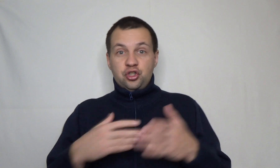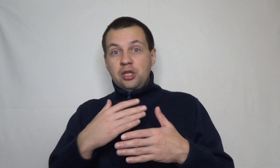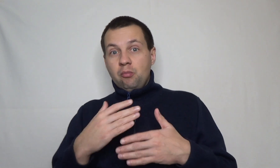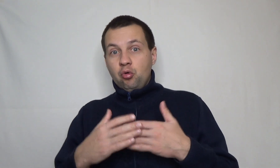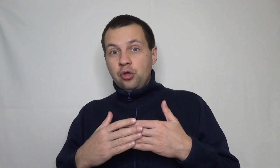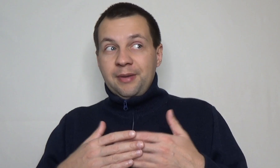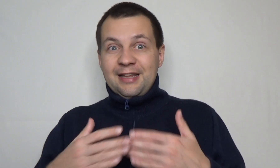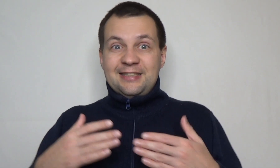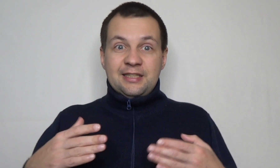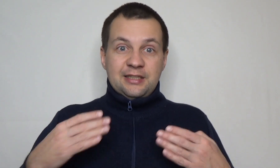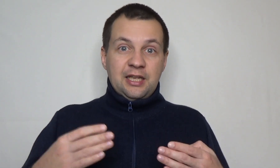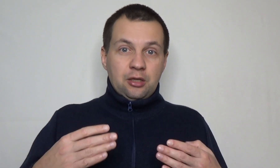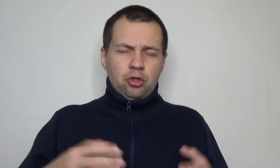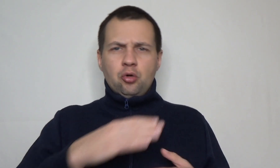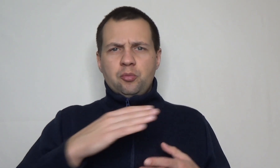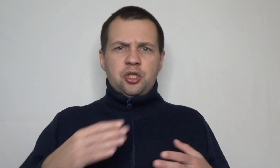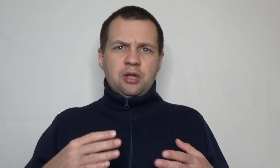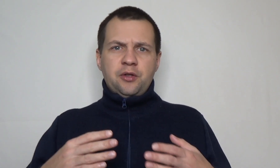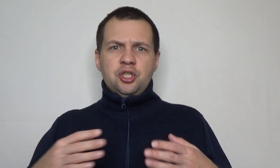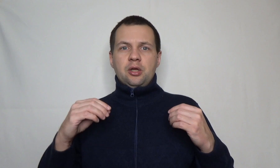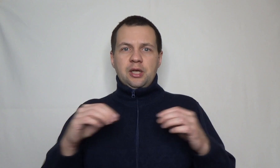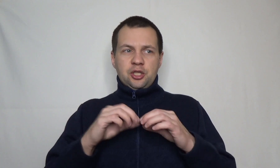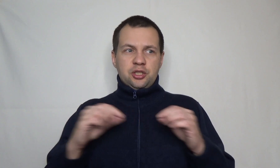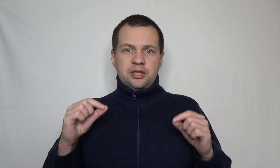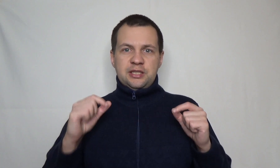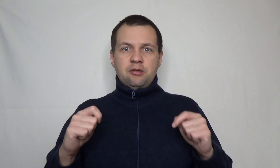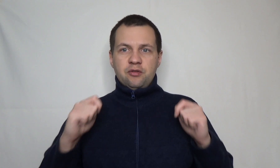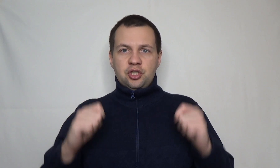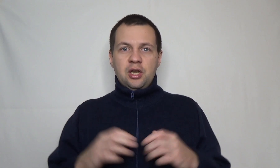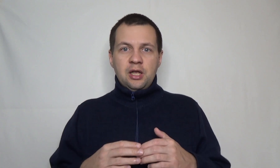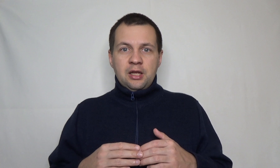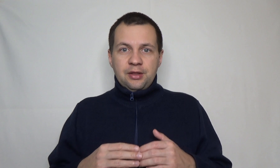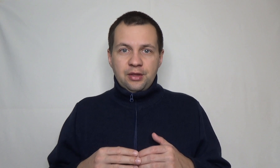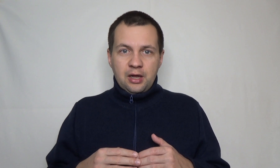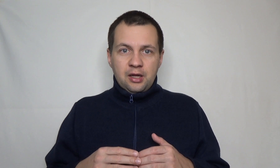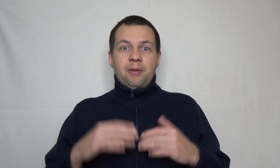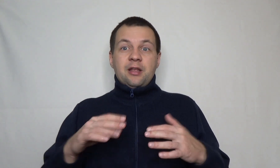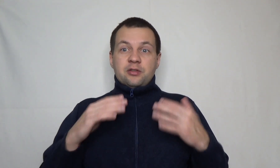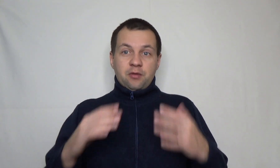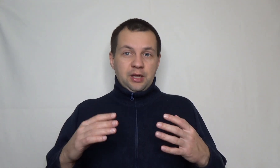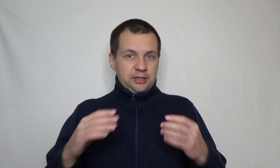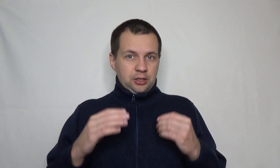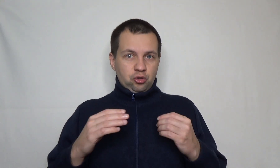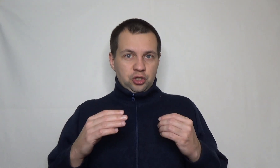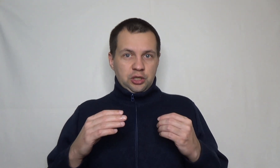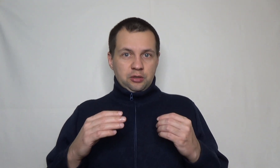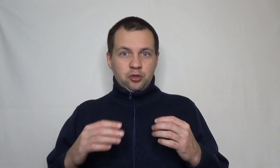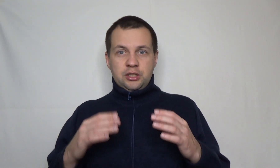деньги могут приносить деньги. Но это я уже прочитал в книжке, и я начал это тестировать вначале на банковском вкладе, это тоже рассказывал. Вот эти